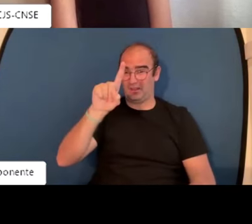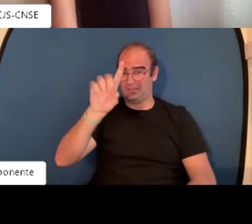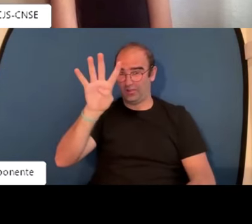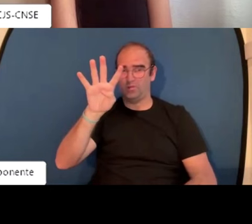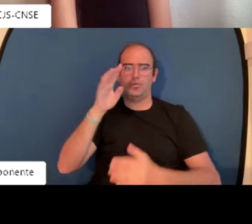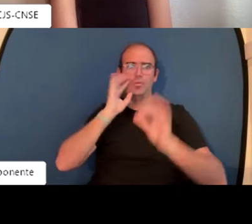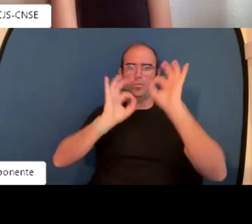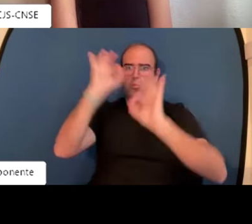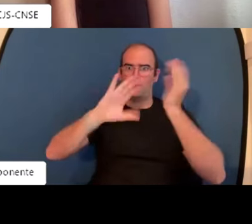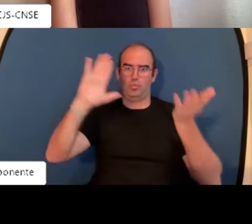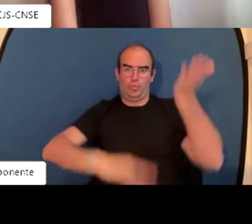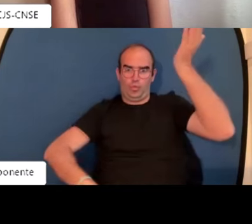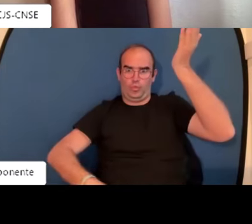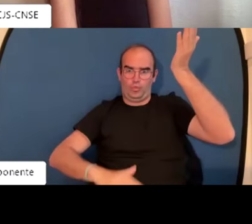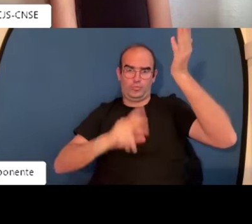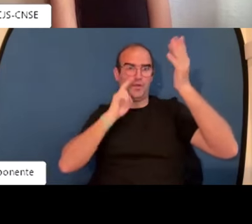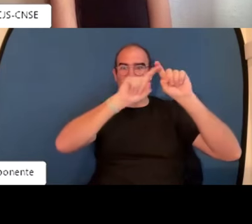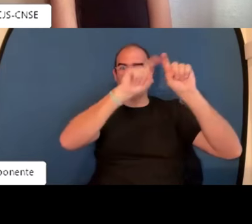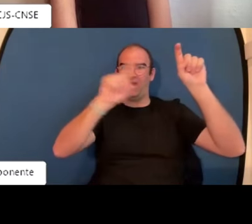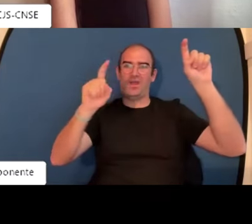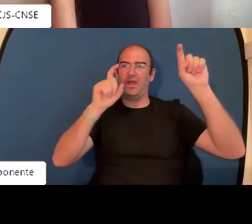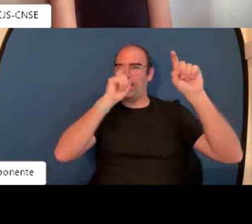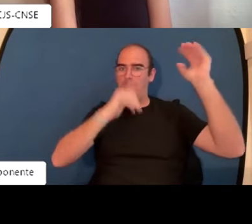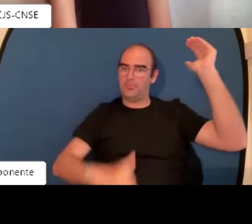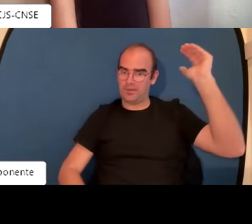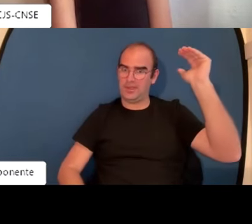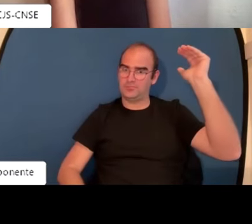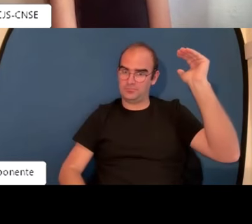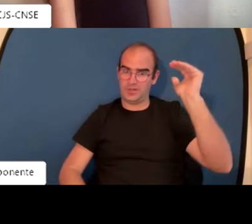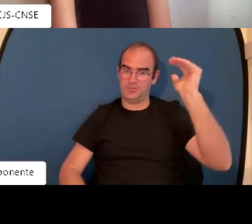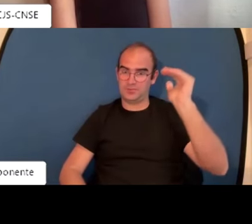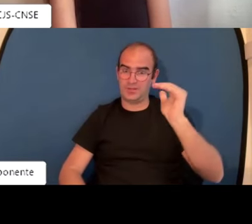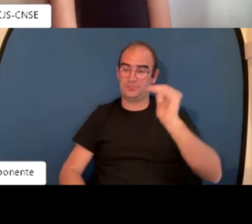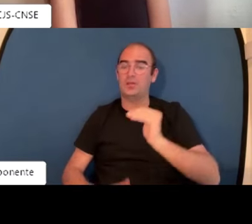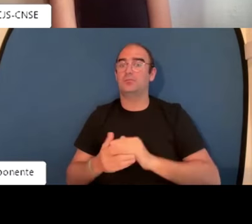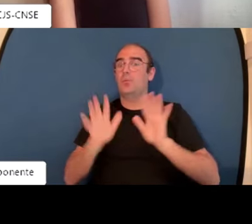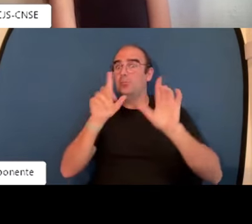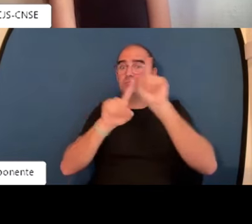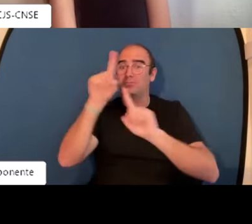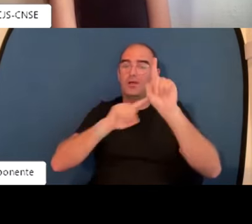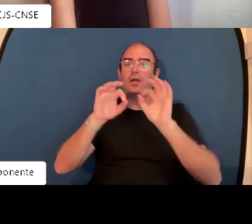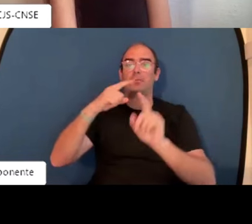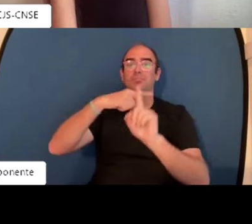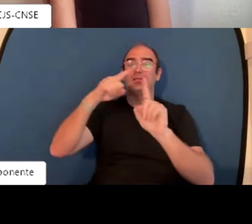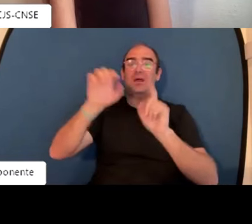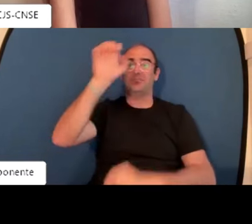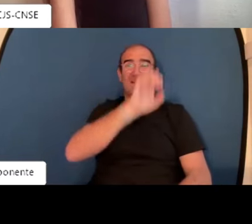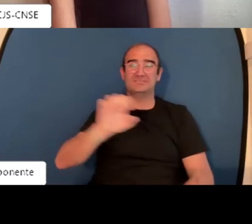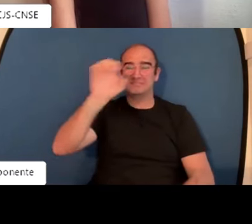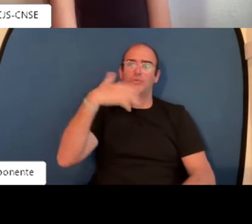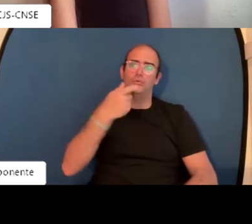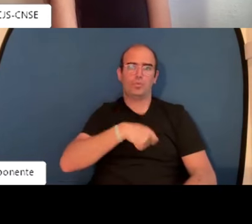no tiene trabajo. Como veis, el porcentaje ha subido mucho en las estadísticas y cada vez esto va